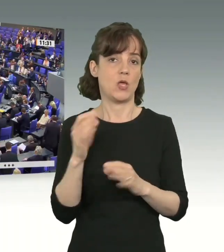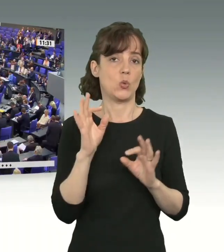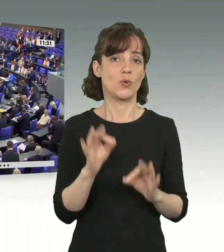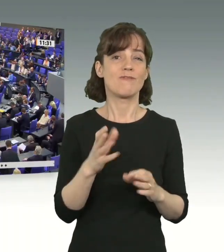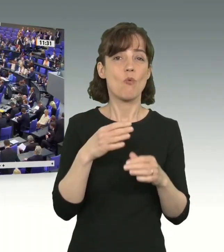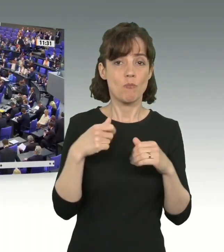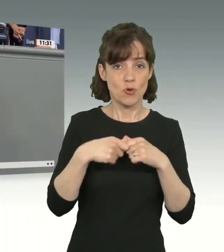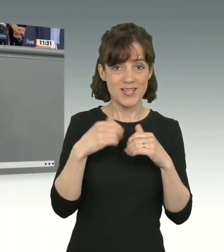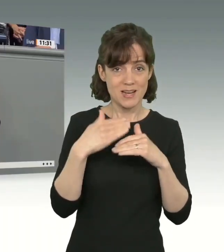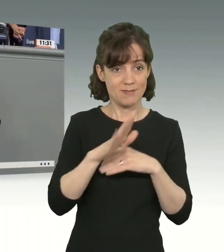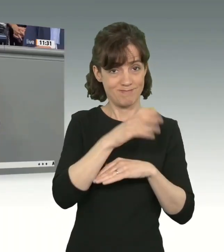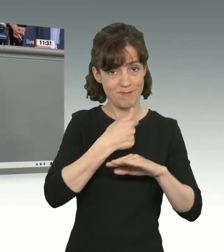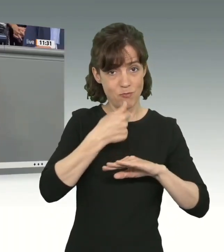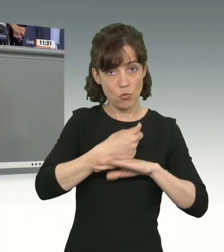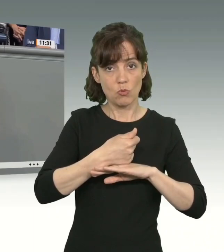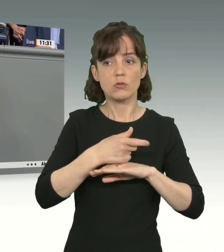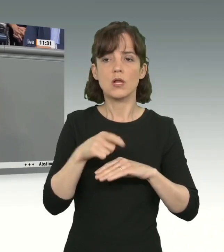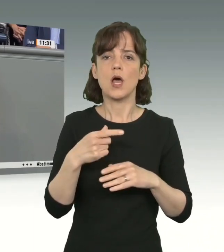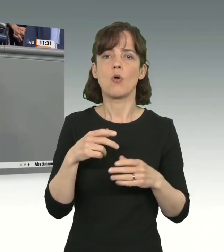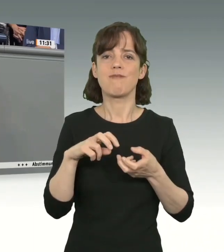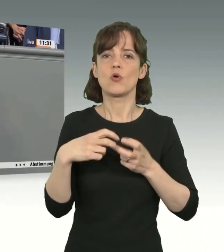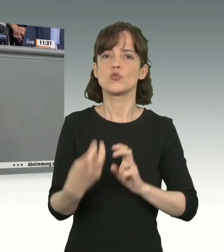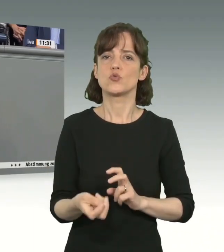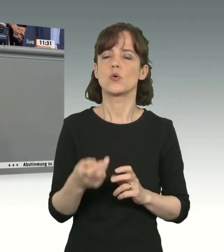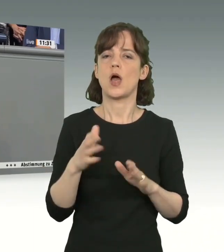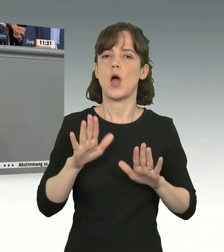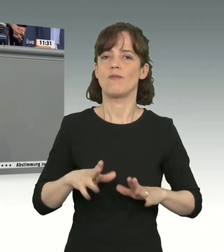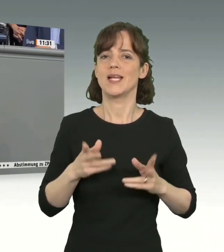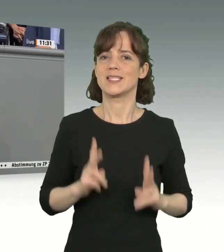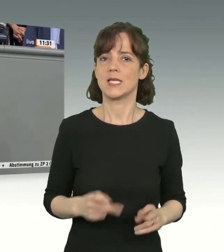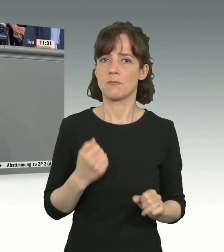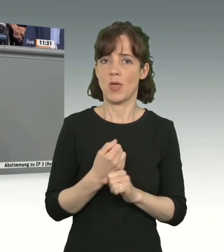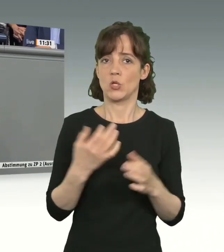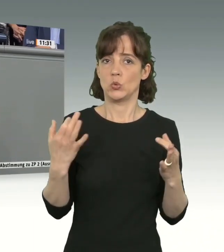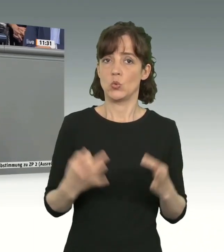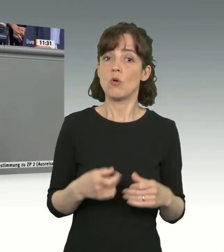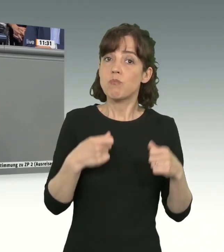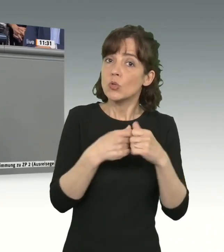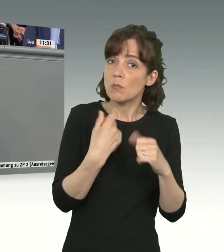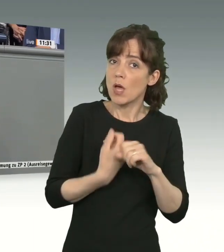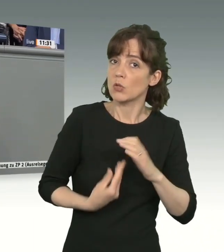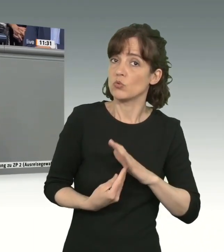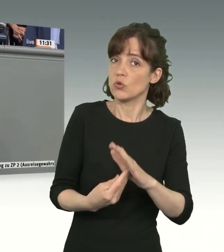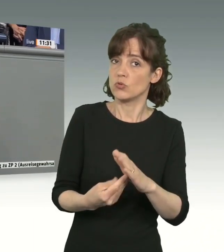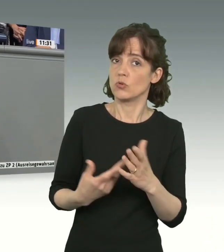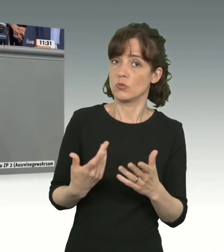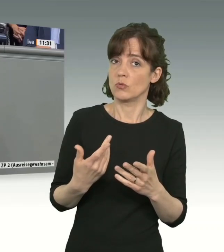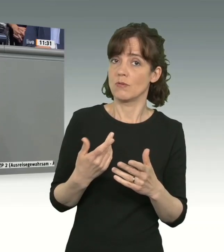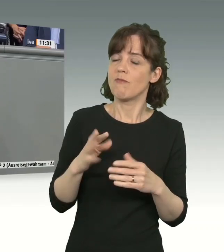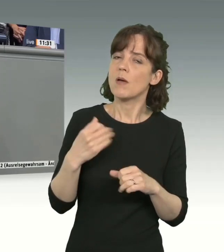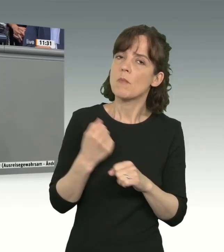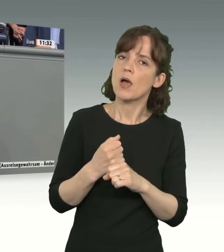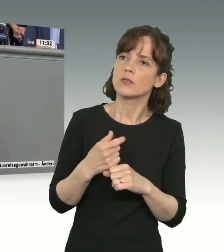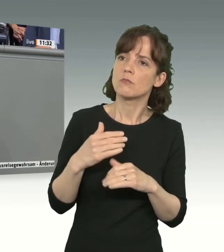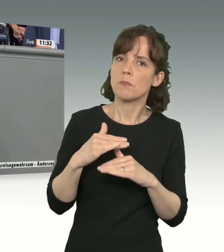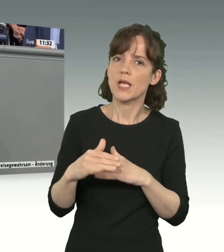Führung stehen, auch ihrem Vollzug des Aufenthaltsrechts nachkommen. Denn der Bund unterstützt hier. Wer ist es denn nicht, wer die Plätze schafft in den Ländern? Das ist